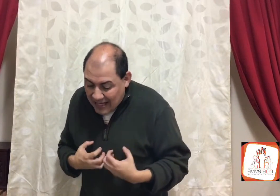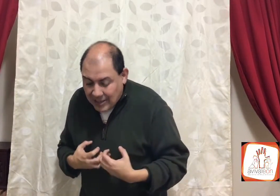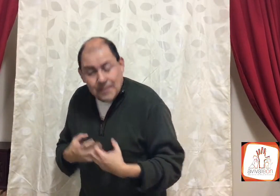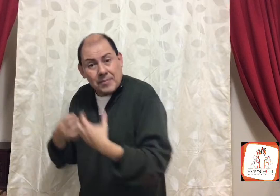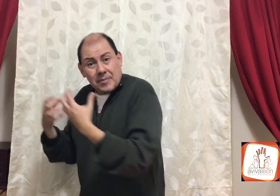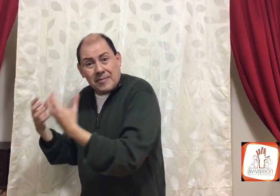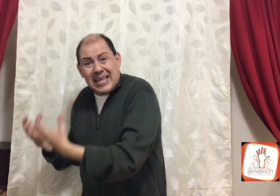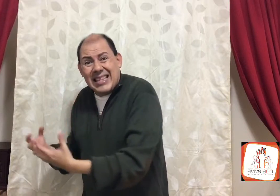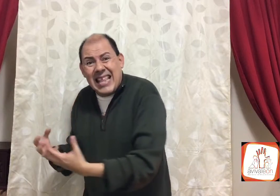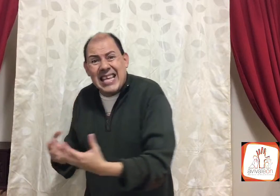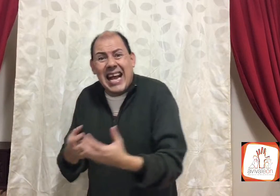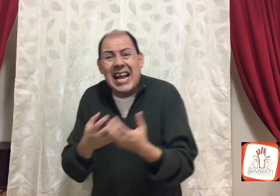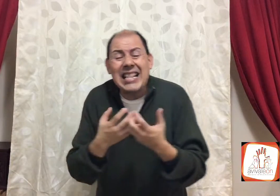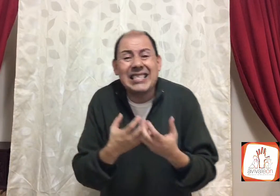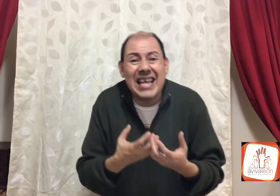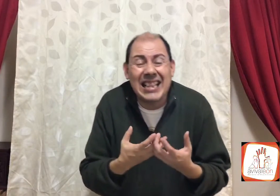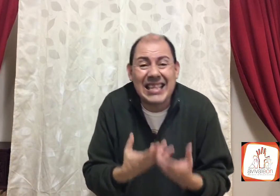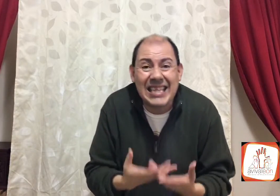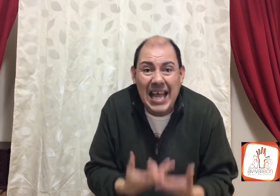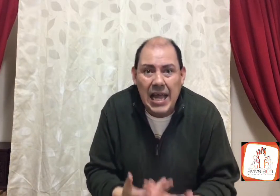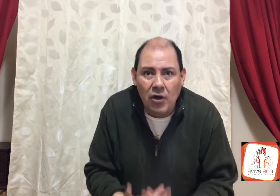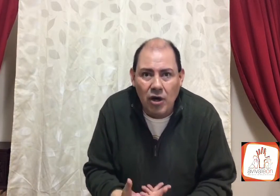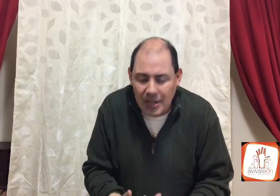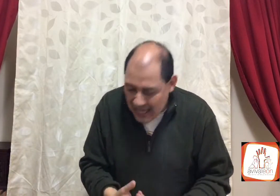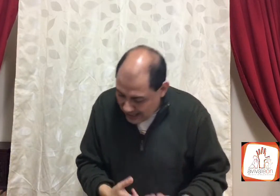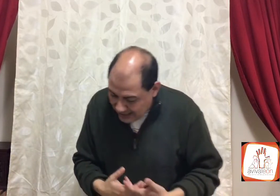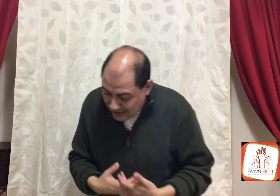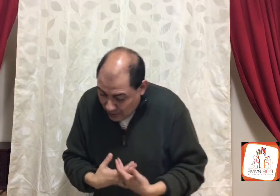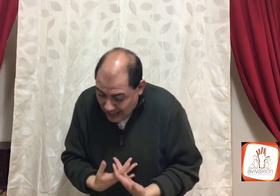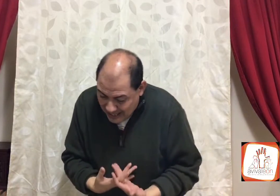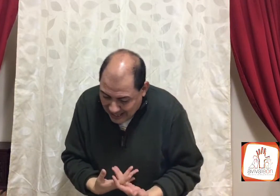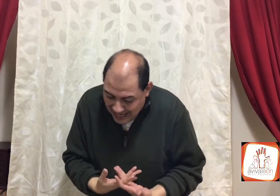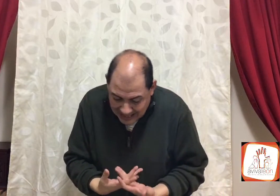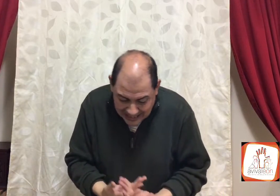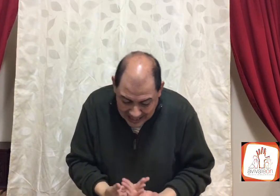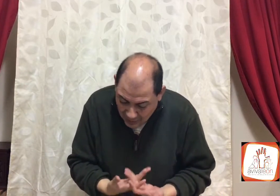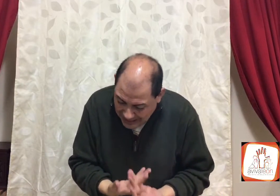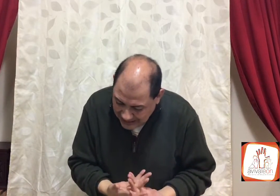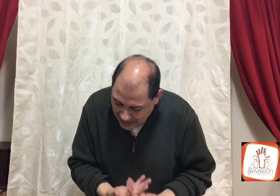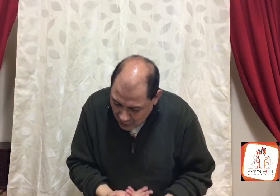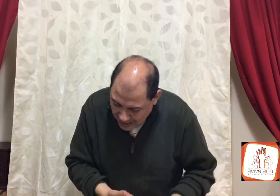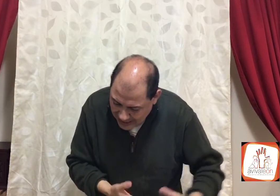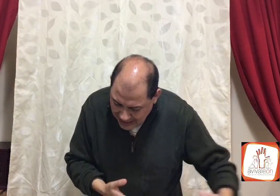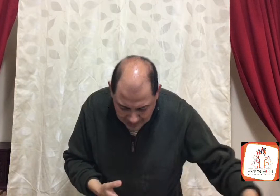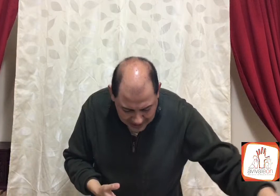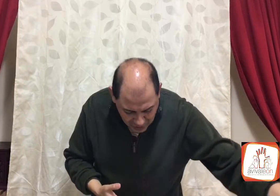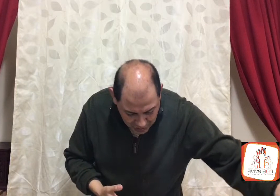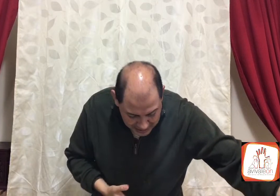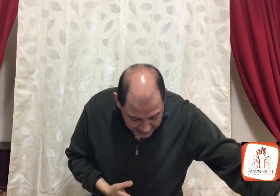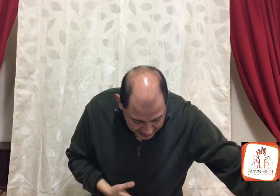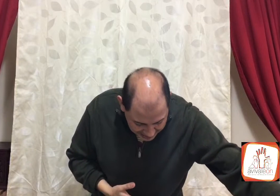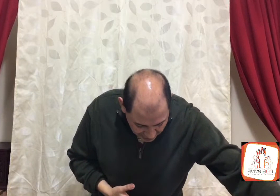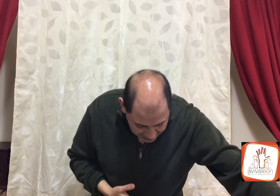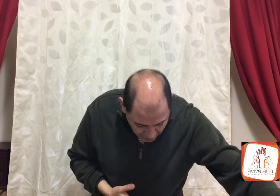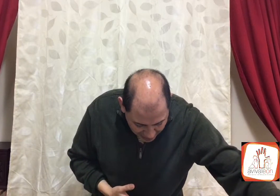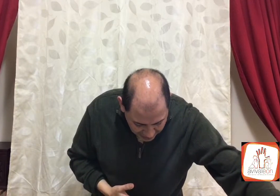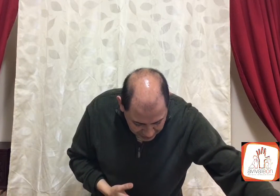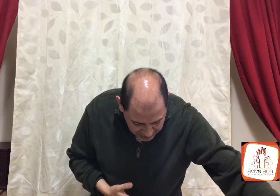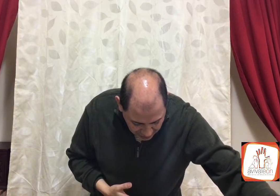es, dedicar el, el dinero, dice, voy a dedicar el dinero, al señor, ahí en el verso, creo que es cuatro, cinco,